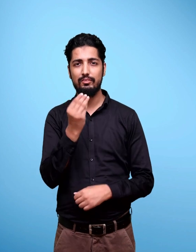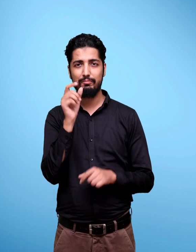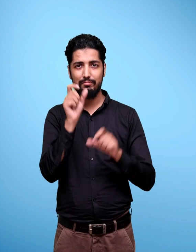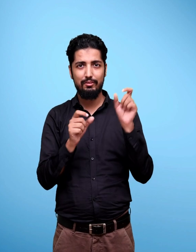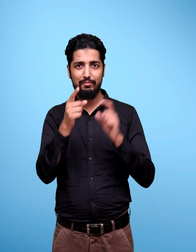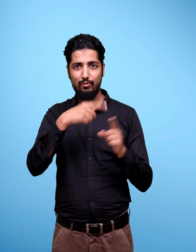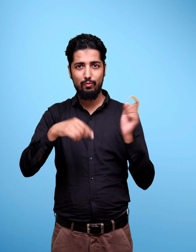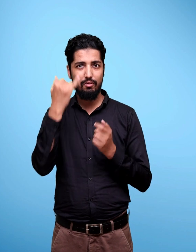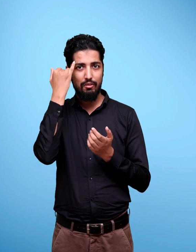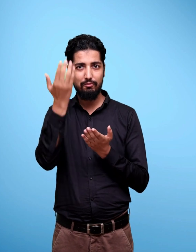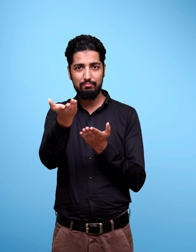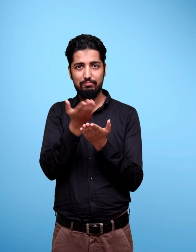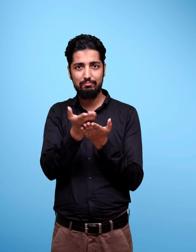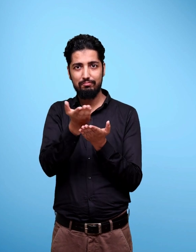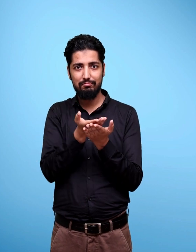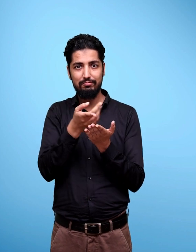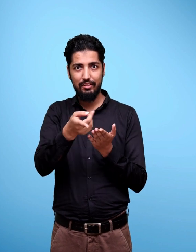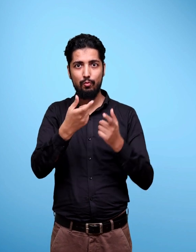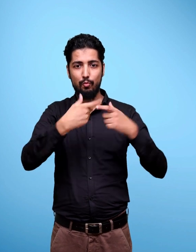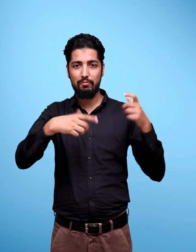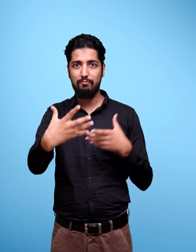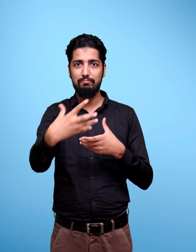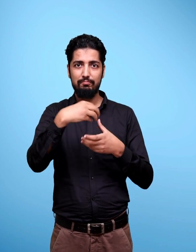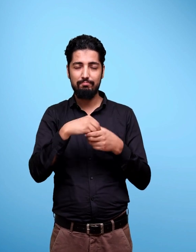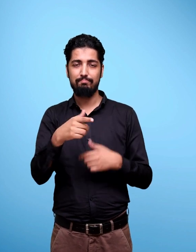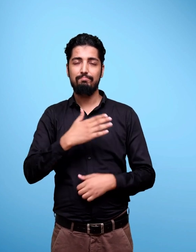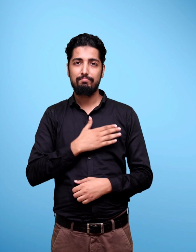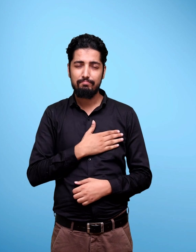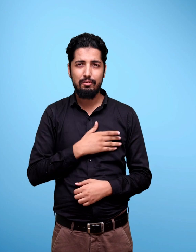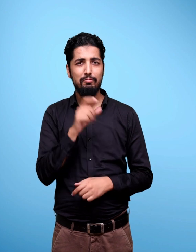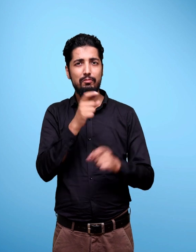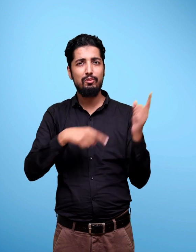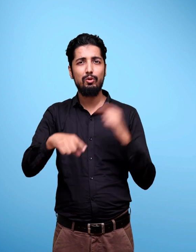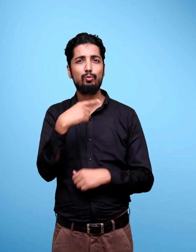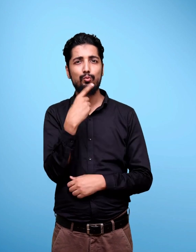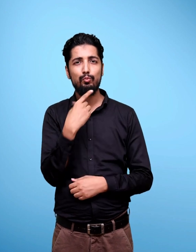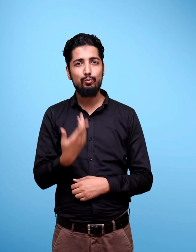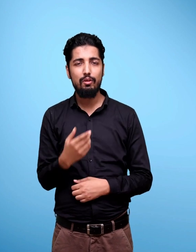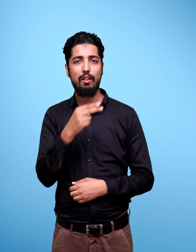The council greatly acknowledges the efforts of Soma Chandra,